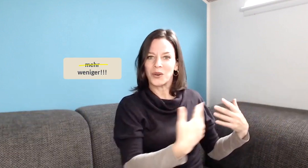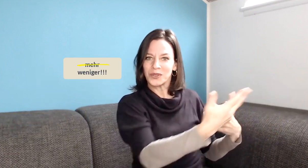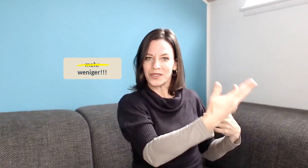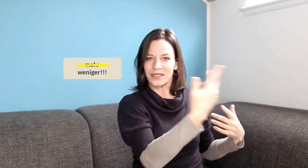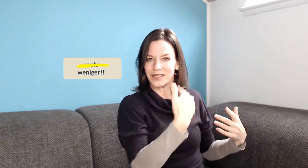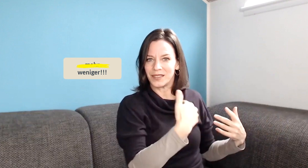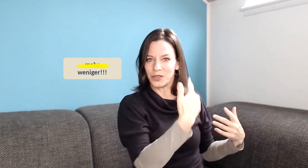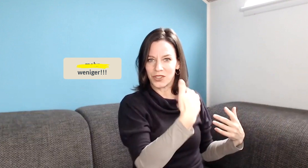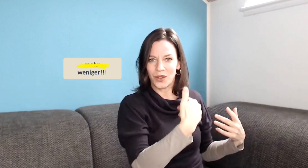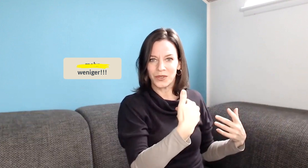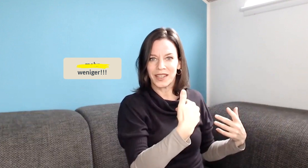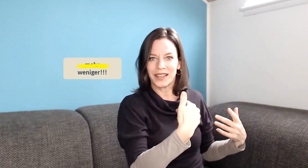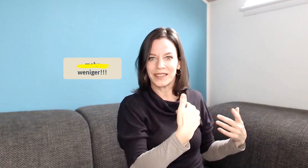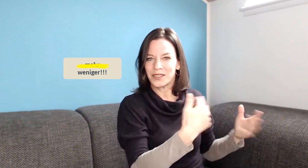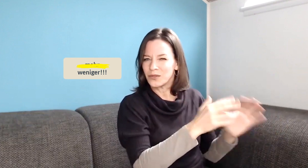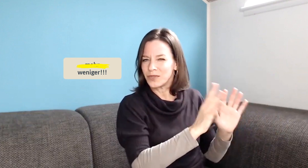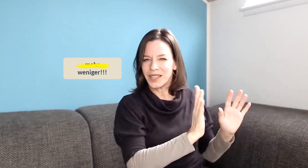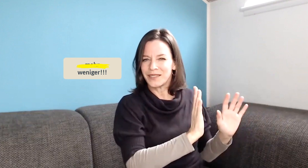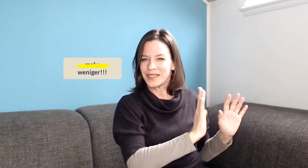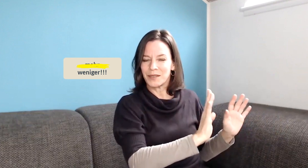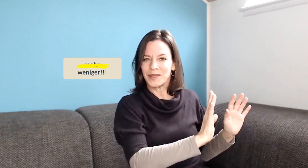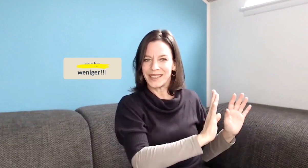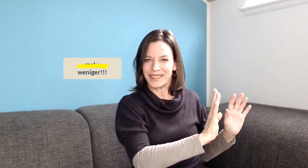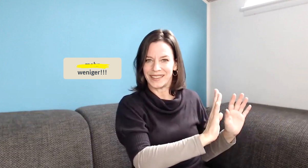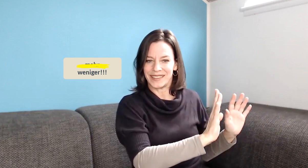außen sie durchschauen kann, desto weniger werden sie ja belästigt.